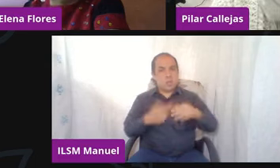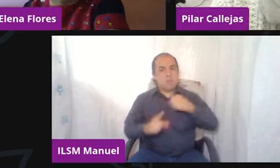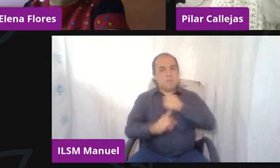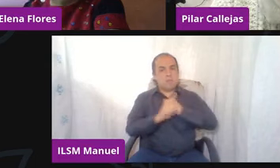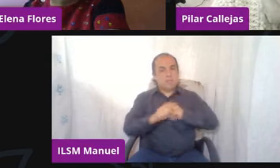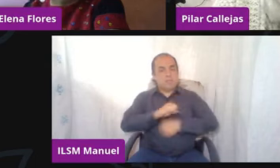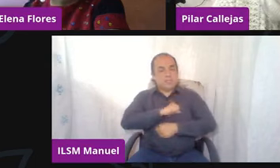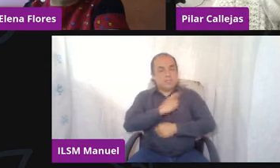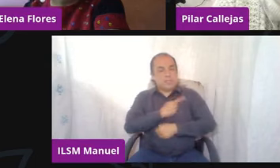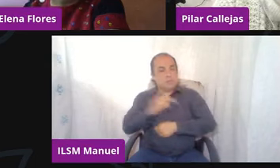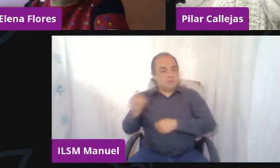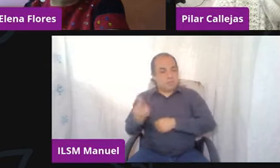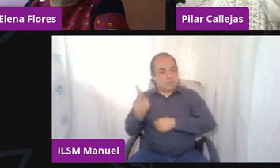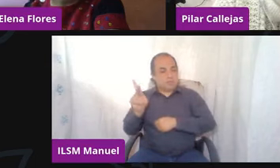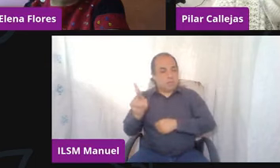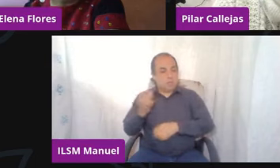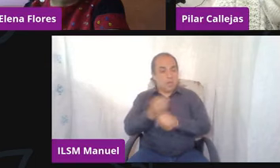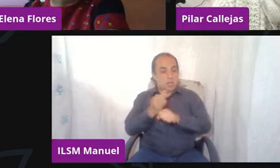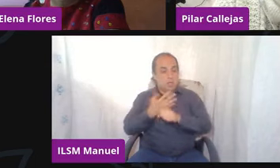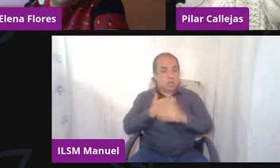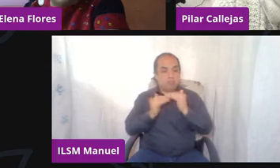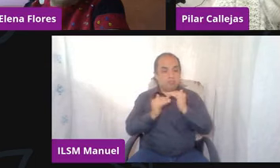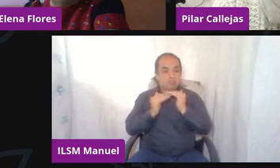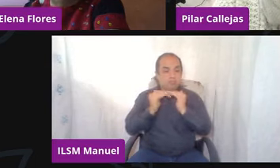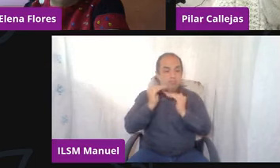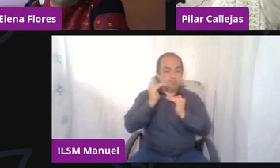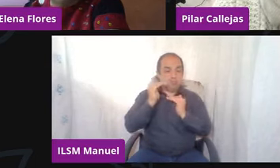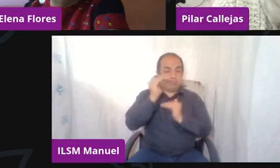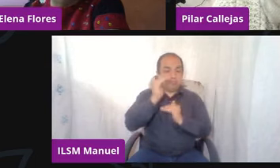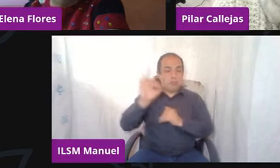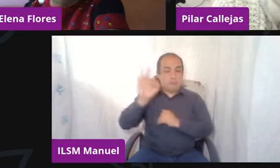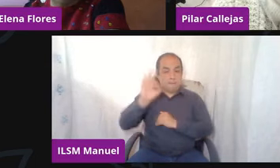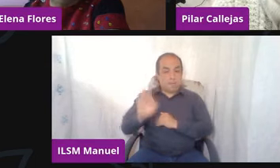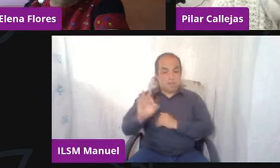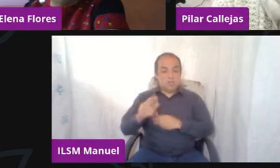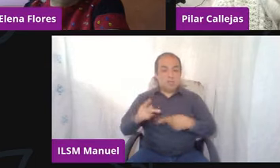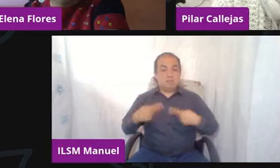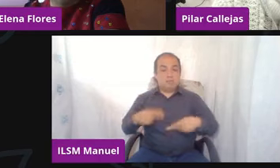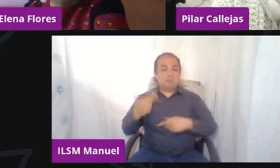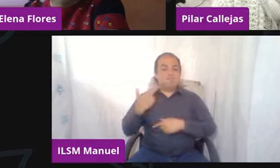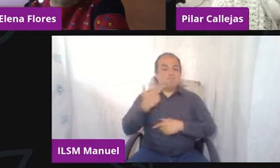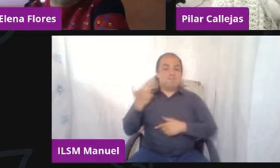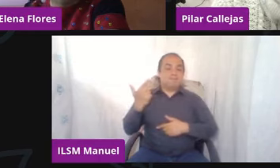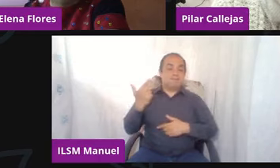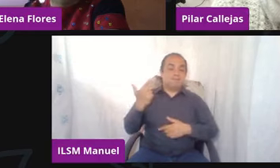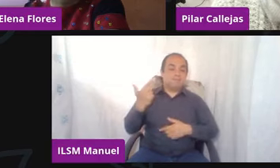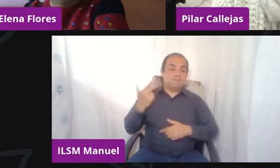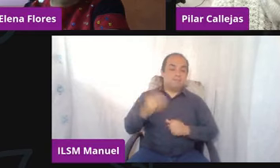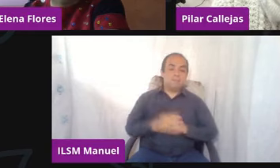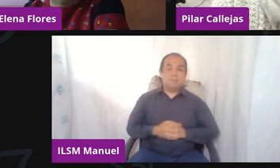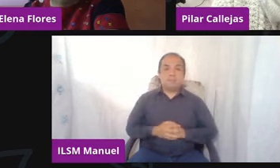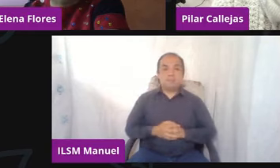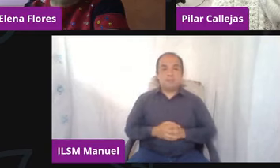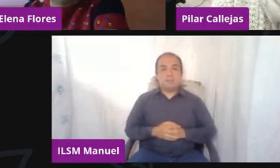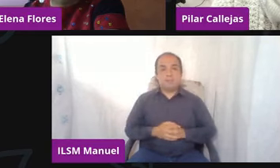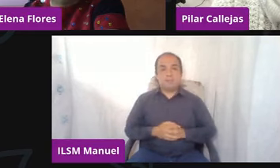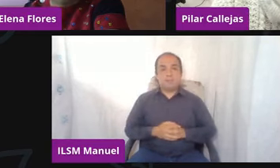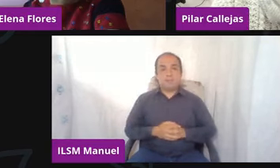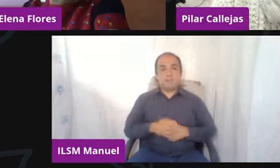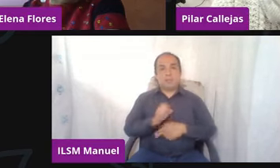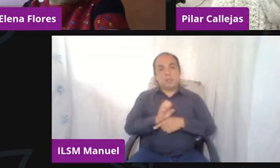de por sí ya aumentamos el porcentaje de suicidios, ¿no? O sea, entonces,